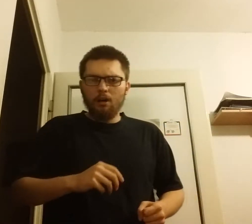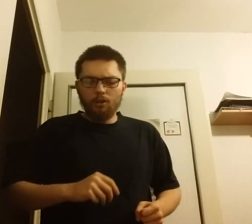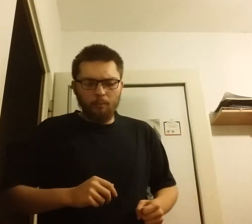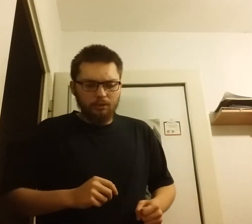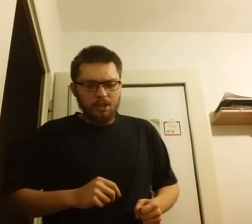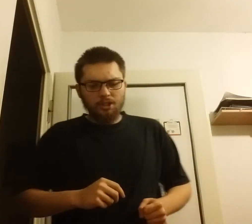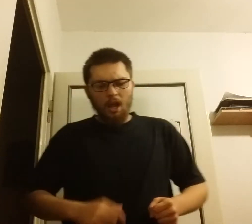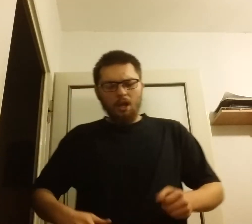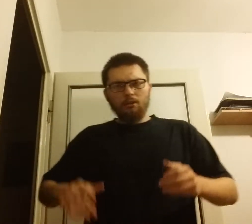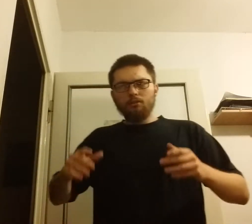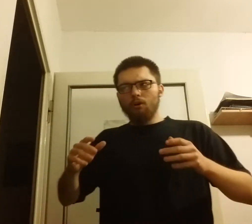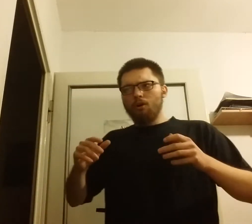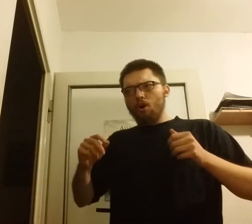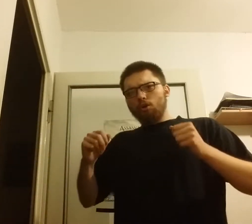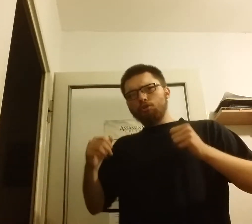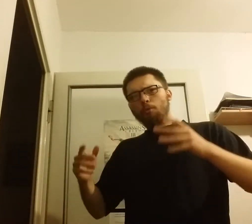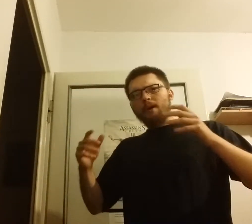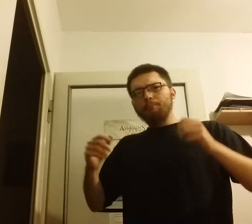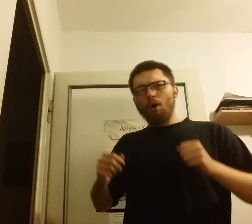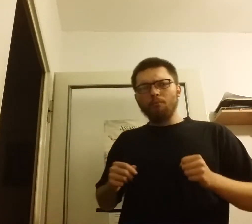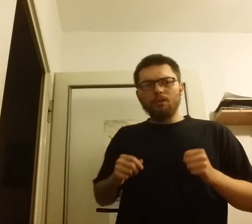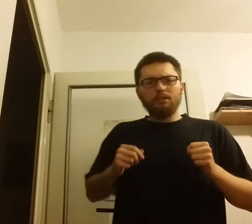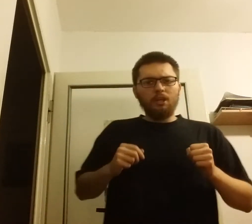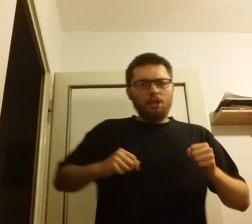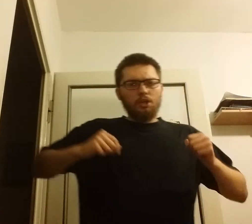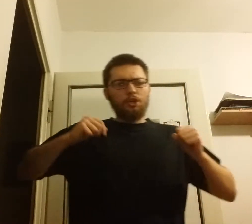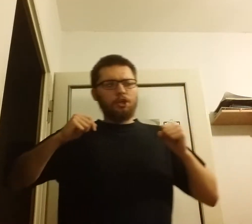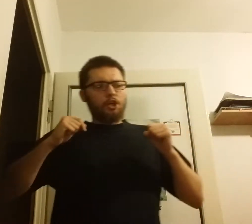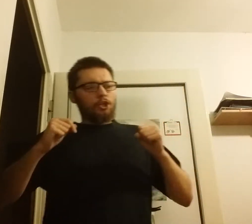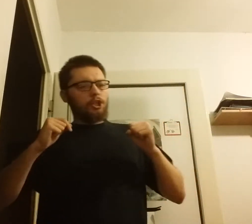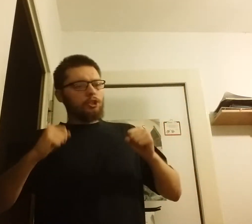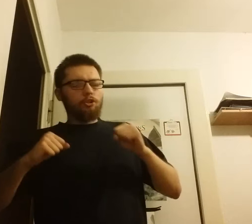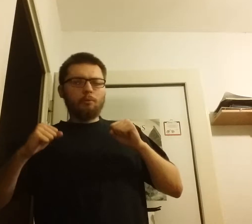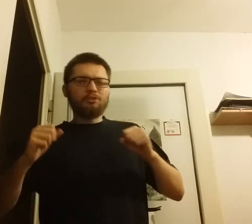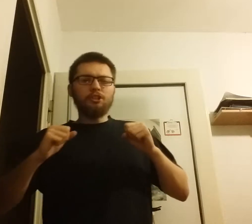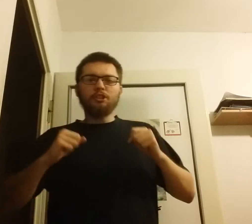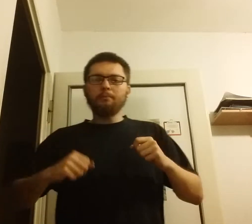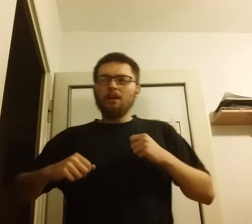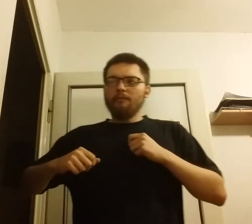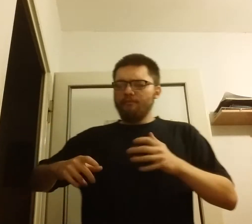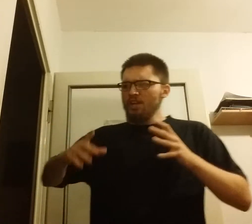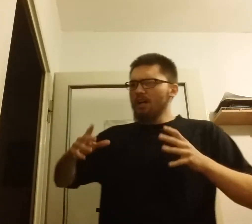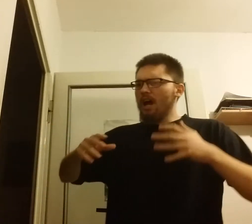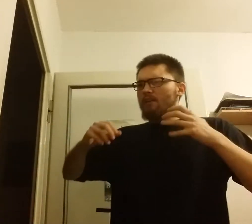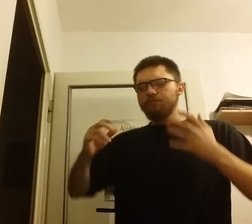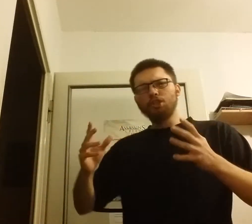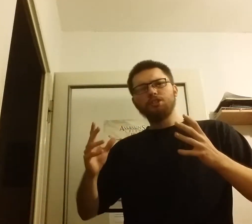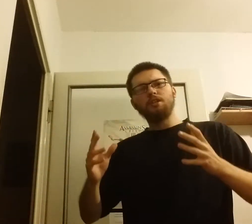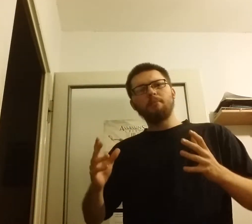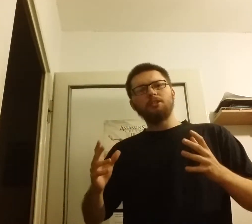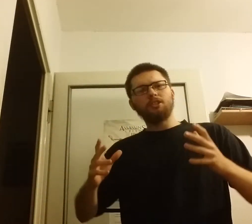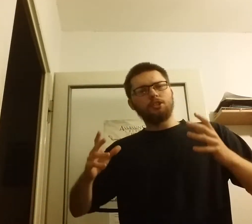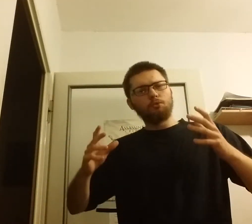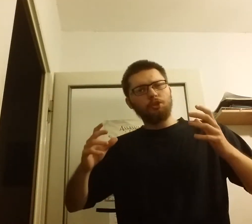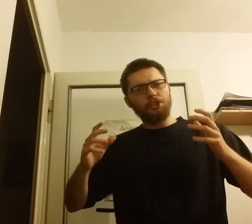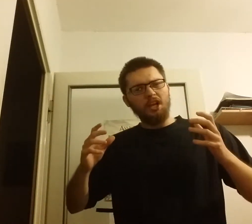robotnicza to super pomysł i jeśli komunizm wygra, wszystkim będzie żyło się